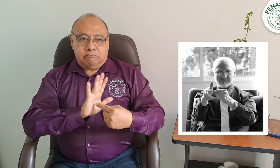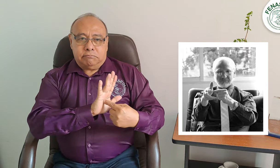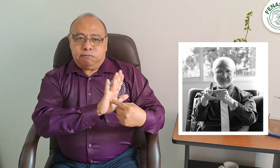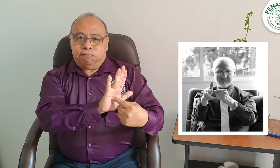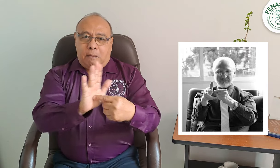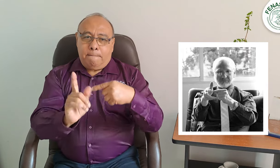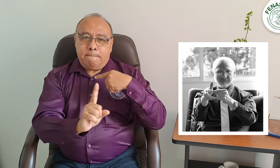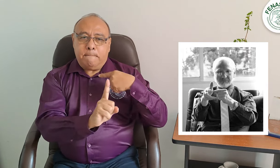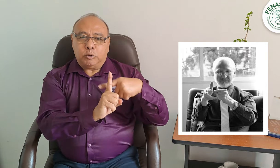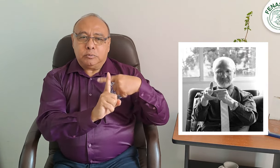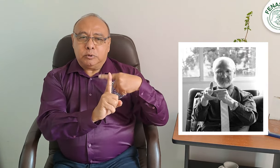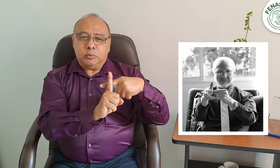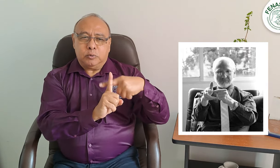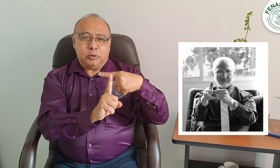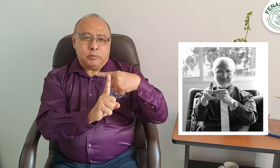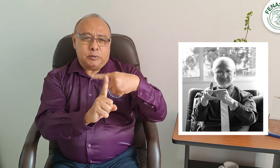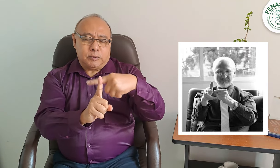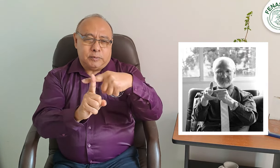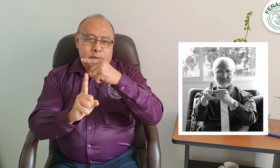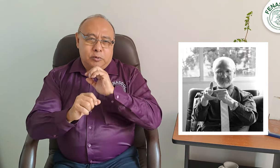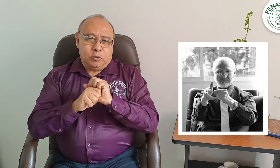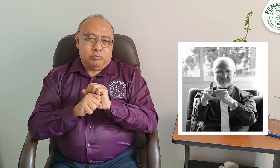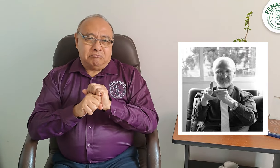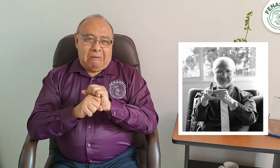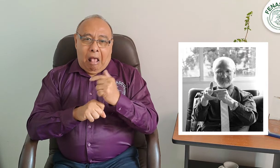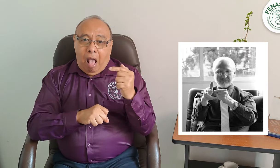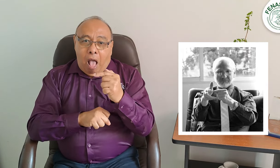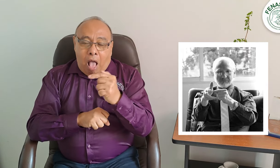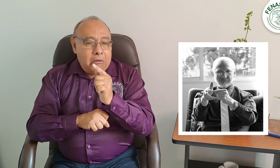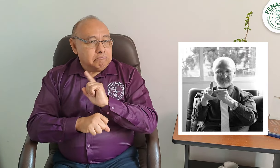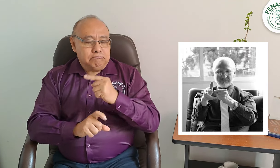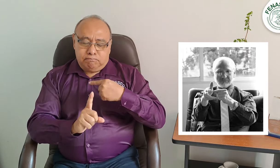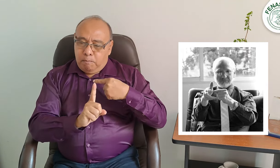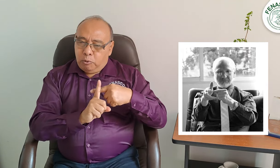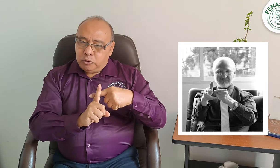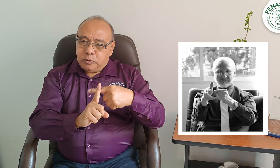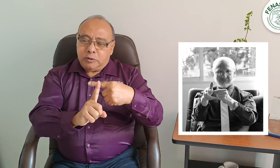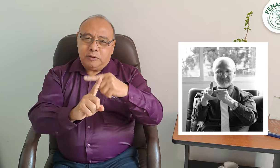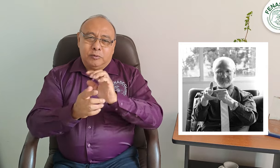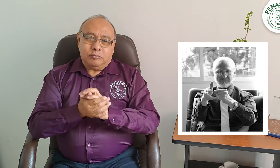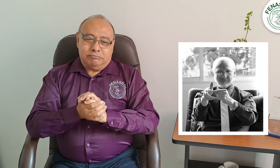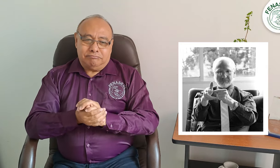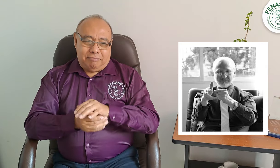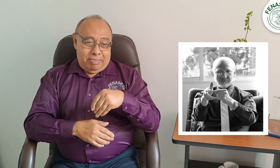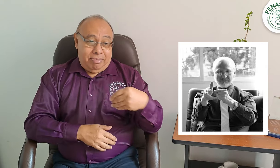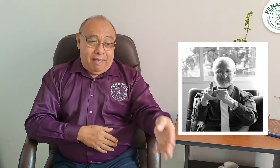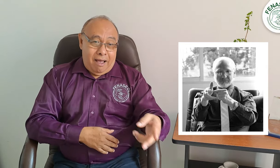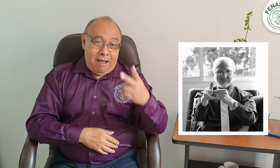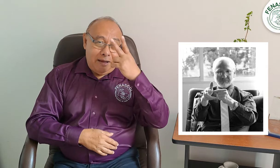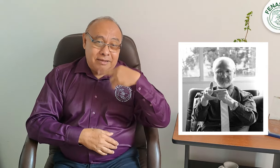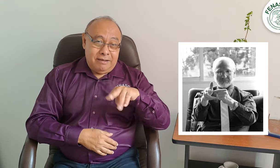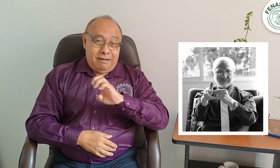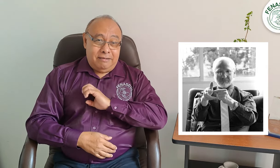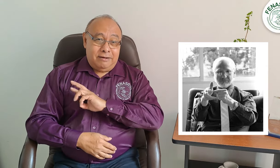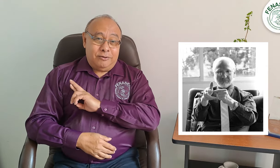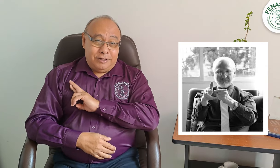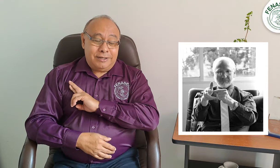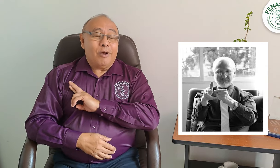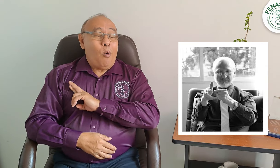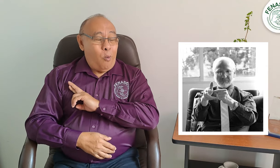Quien se caracterizó por su dechado positivo en todo momento, legado que ha dejado a